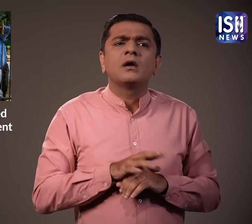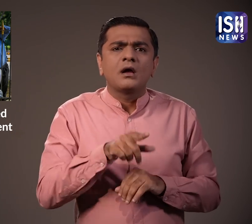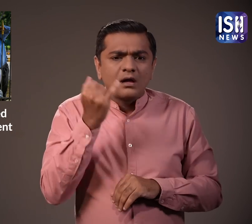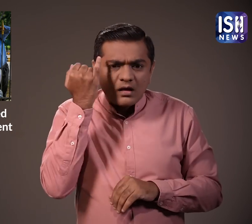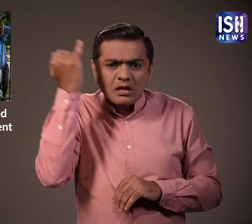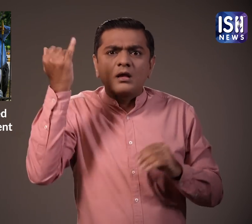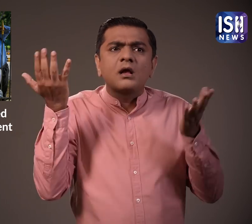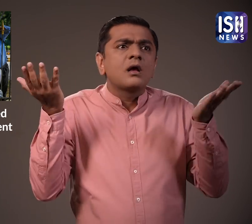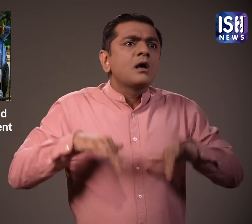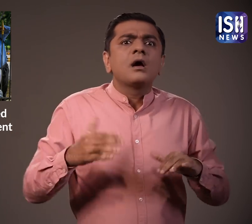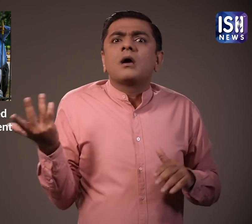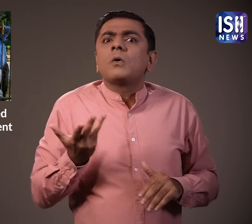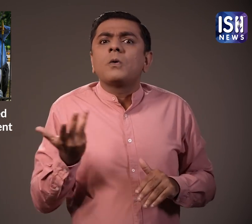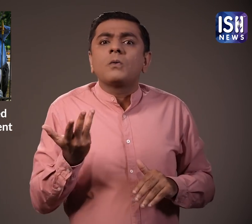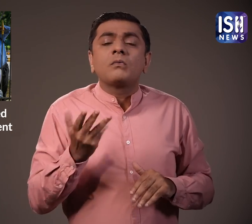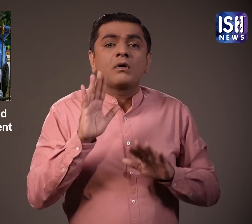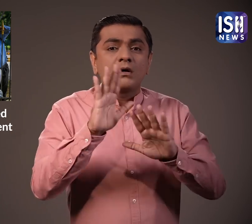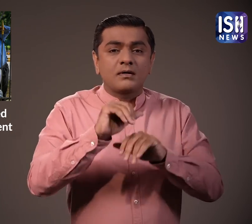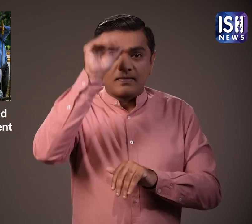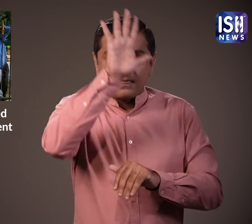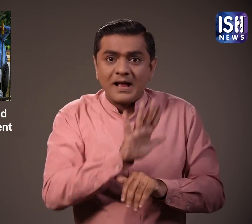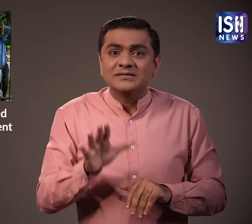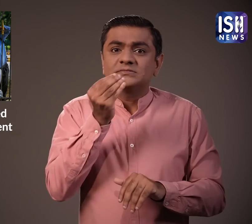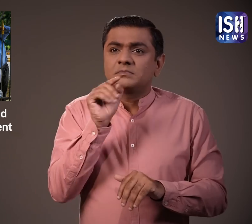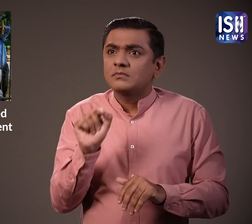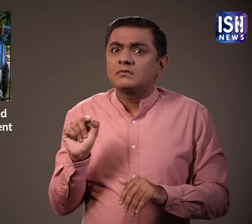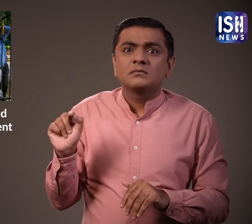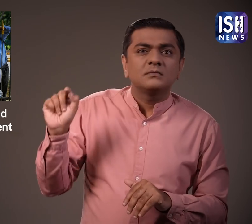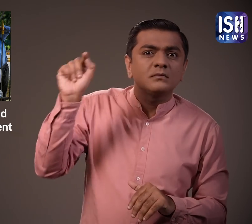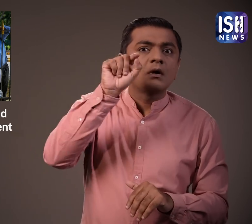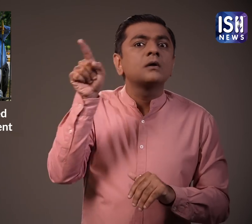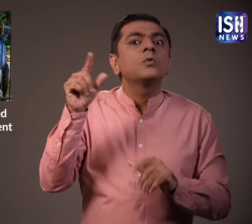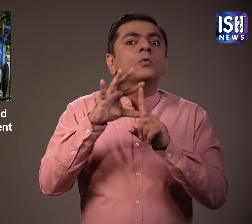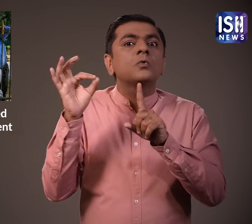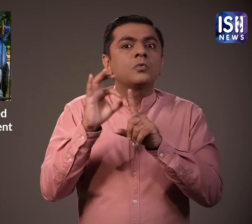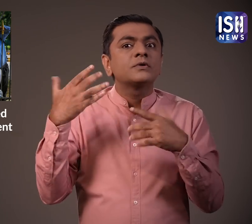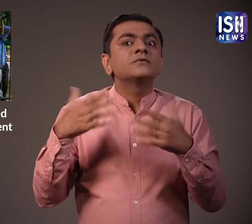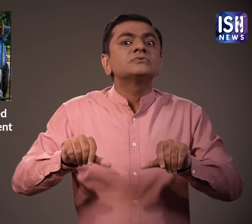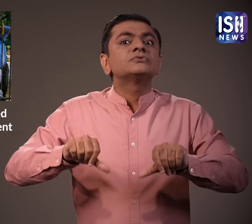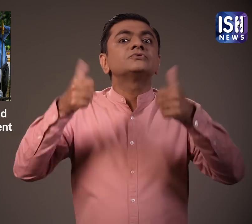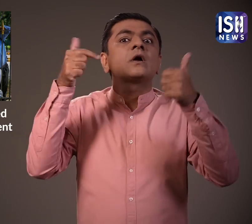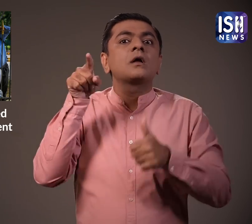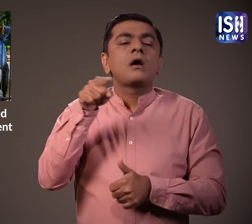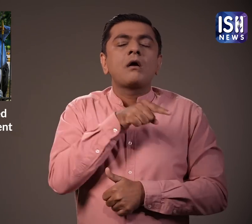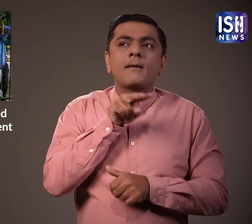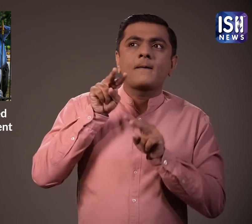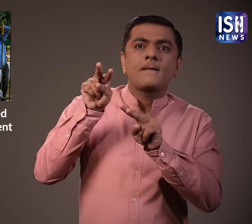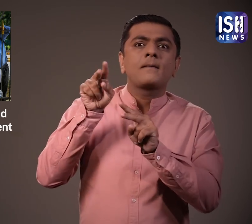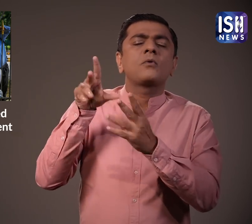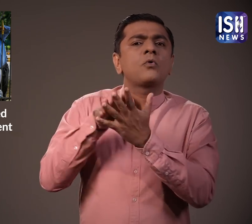यह भारत भर के शेहरों से प्रेवित था जो इस विचार का उप्योग करने में सफल रहे है यही कारण है